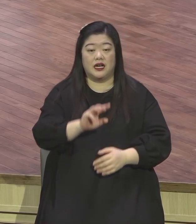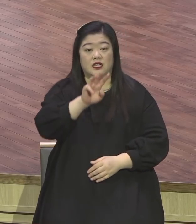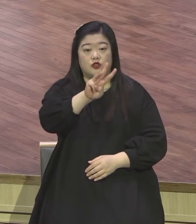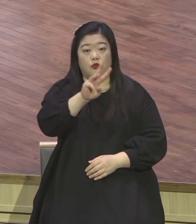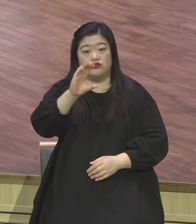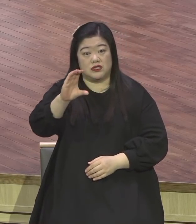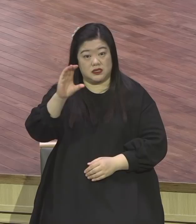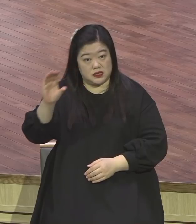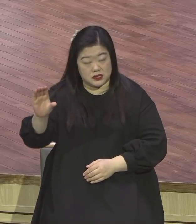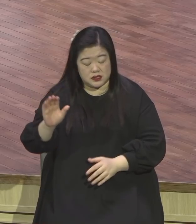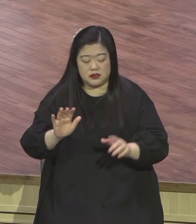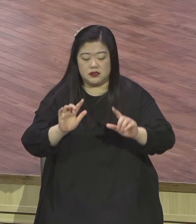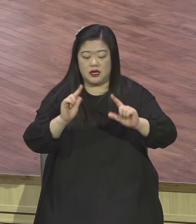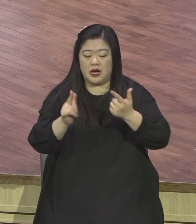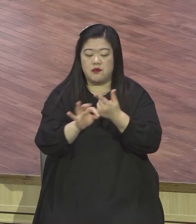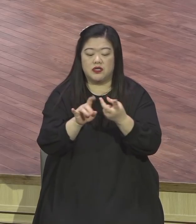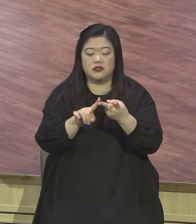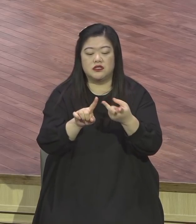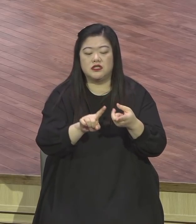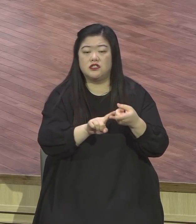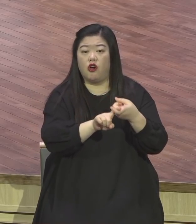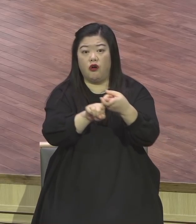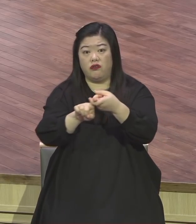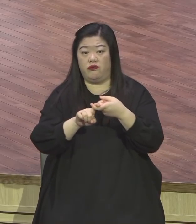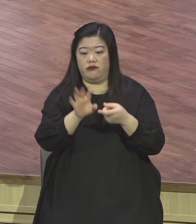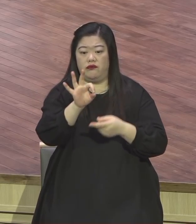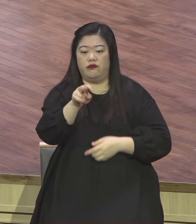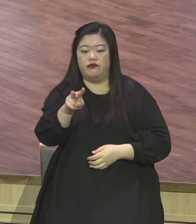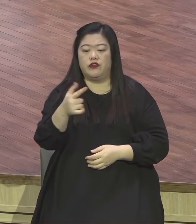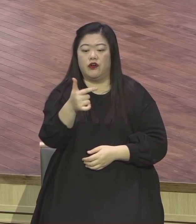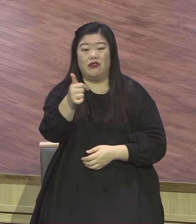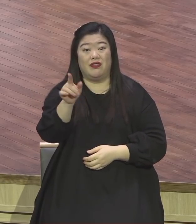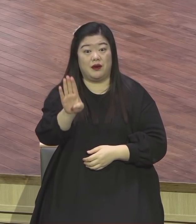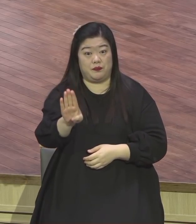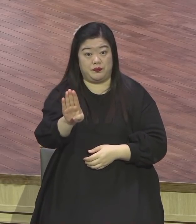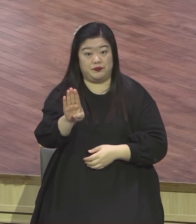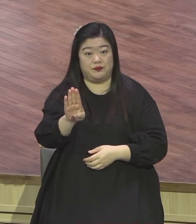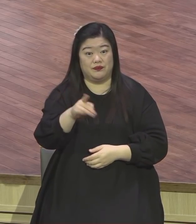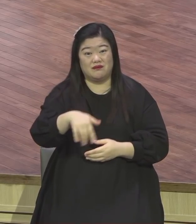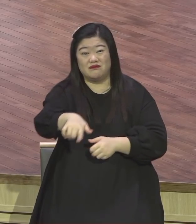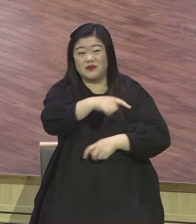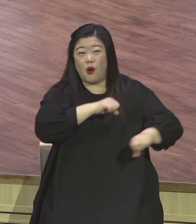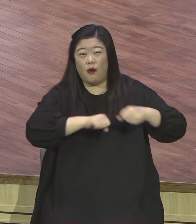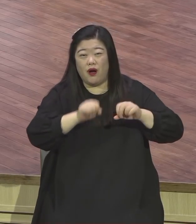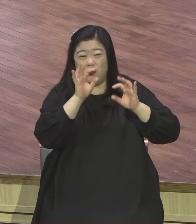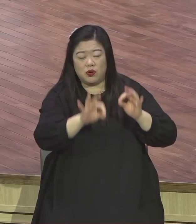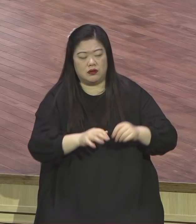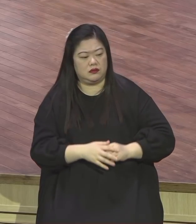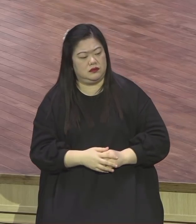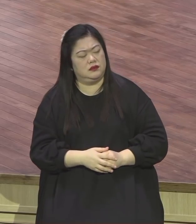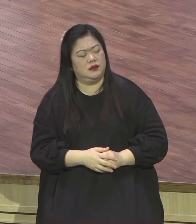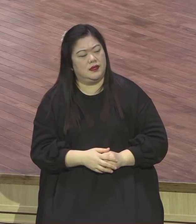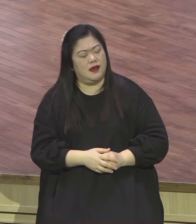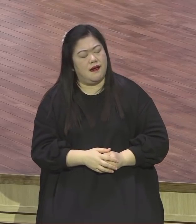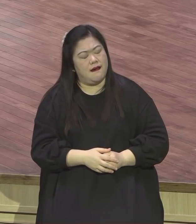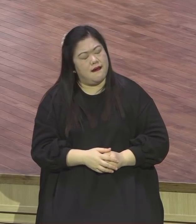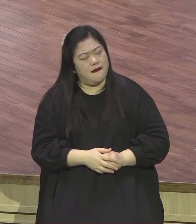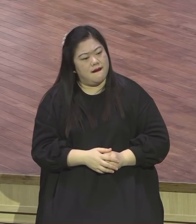사단이 난장판을 치고 있구나 눈에 다 보이는데 물증한 사람들